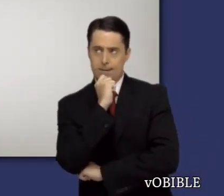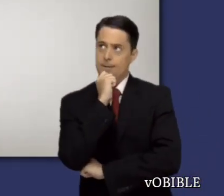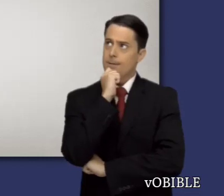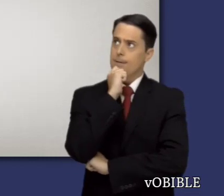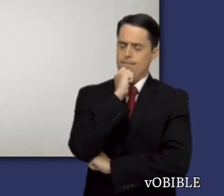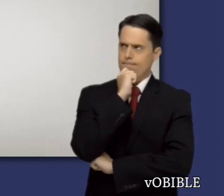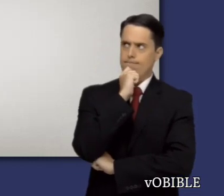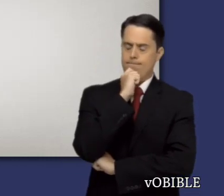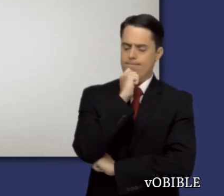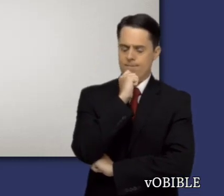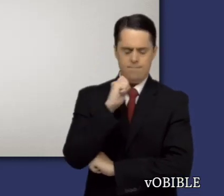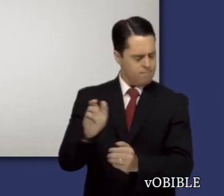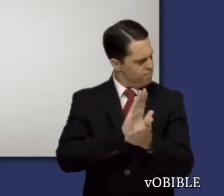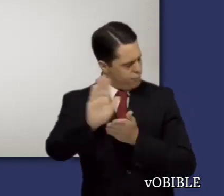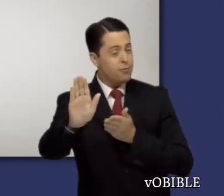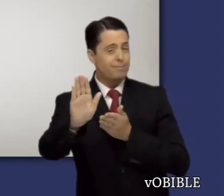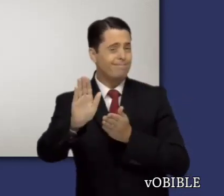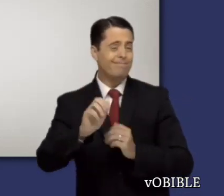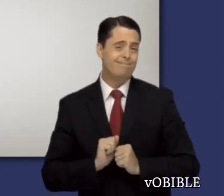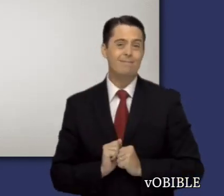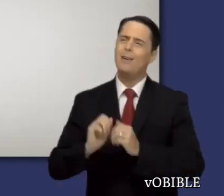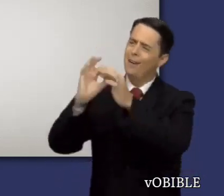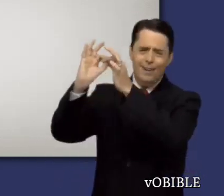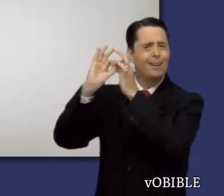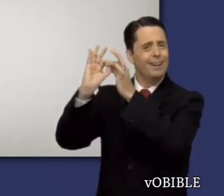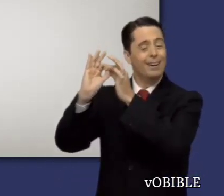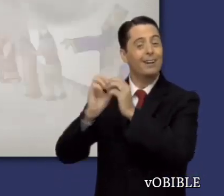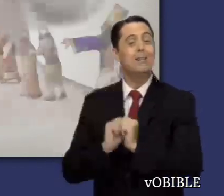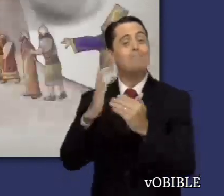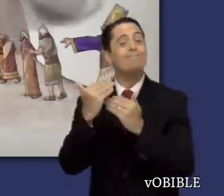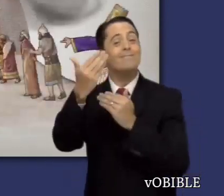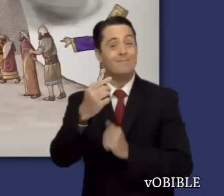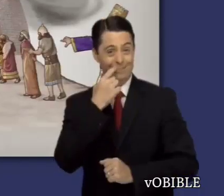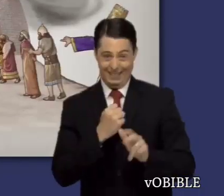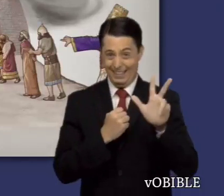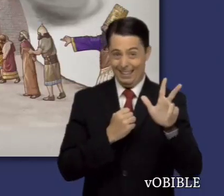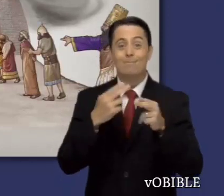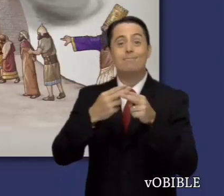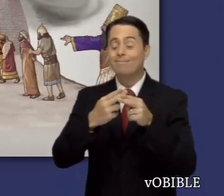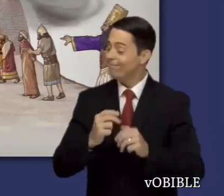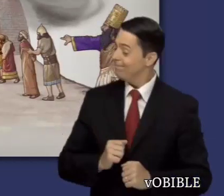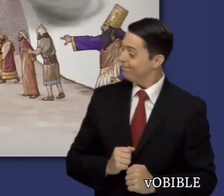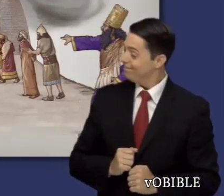los tres compañeros de Daniel, Sadrach, Mesach y Abednego, están dispuestos a morir en un horno ardiente